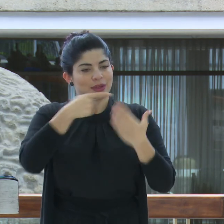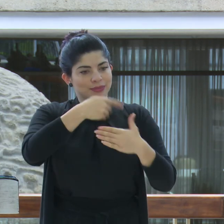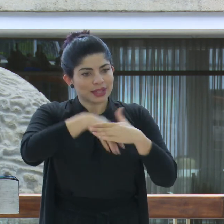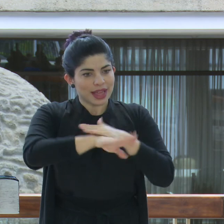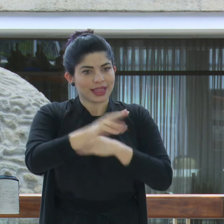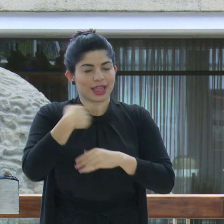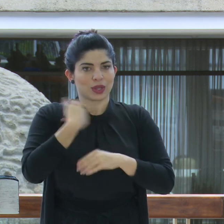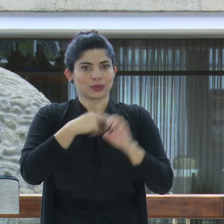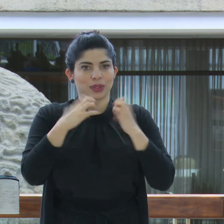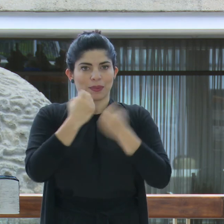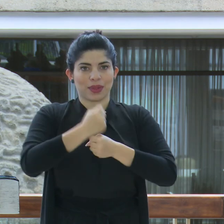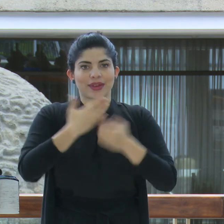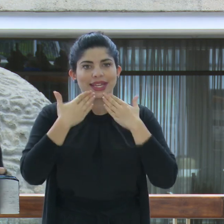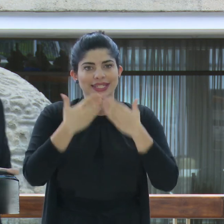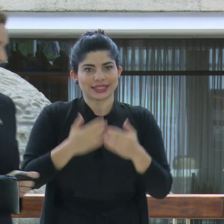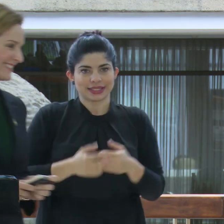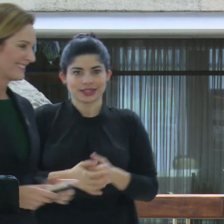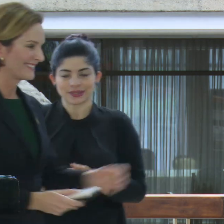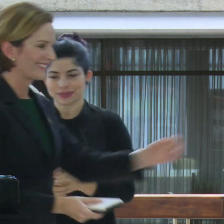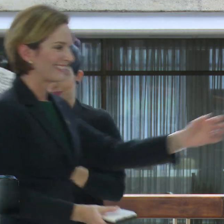ingreso a nuestro gabinete. Gracias.